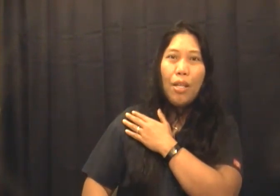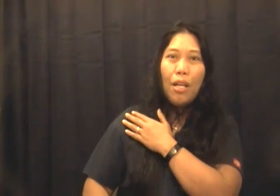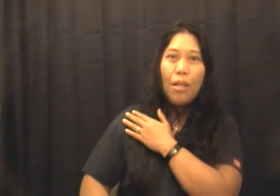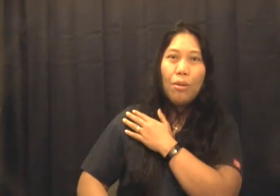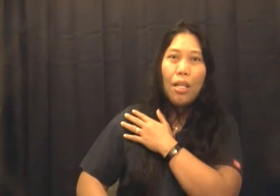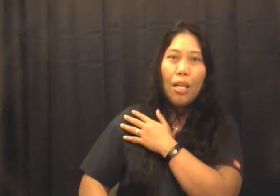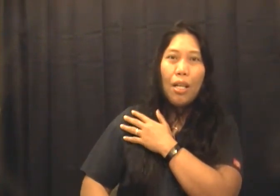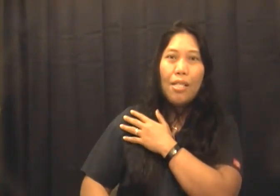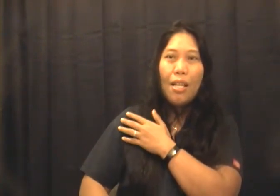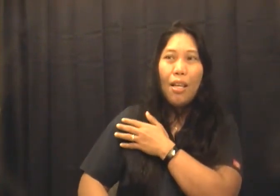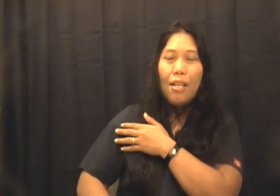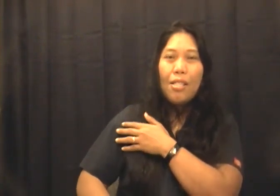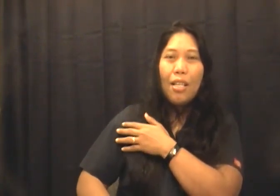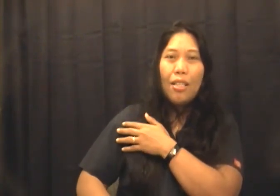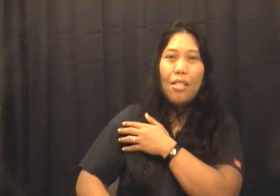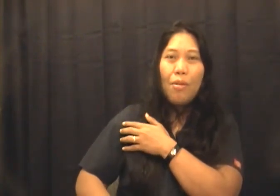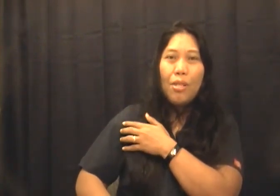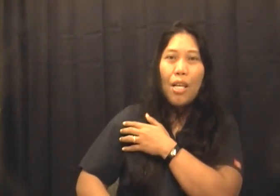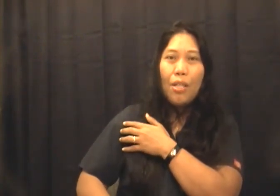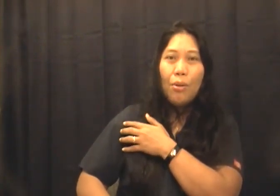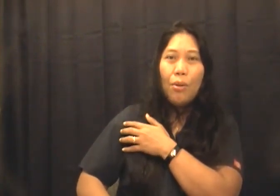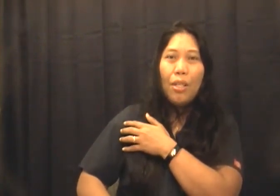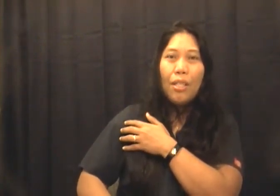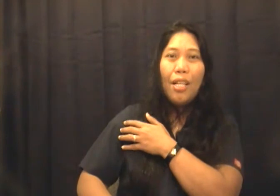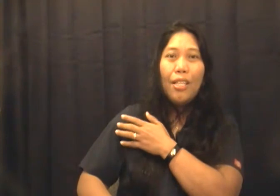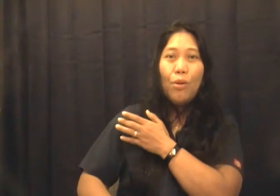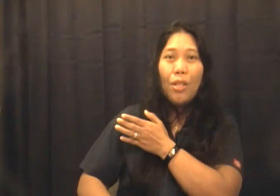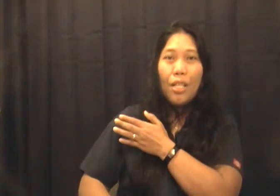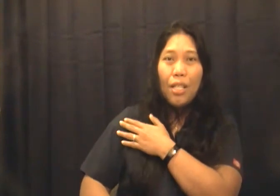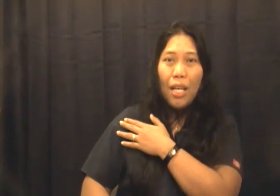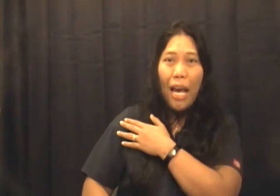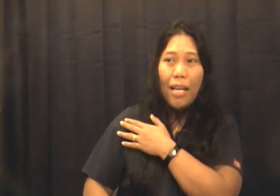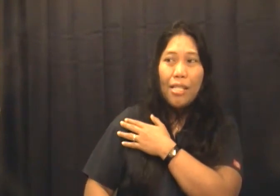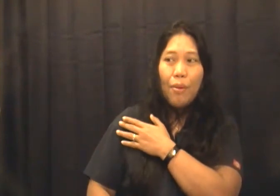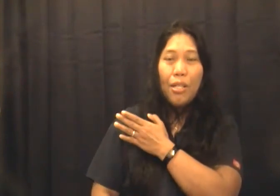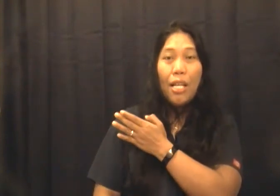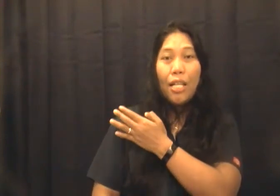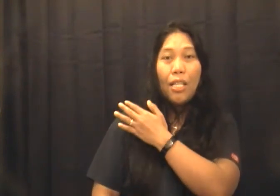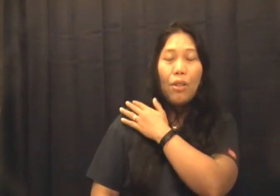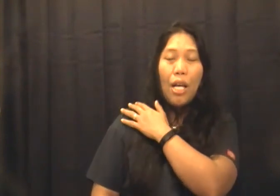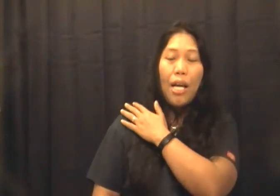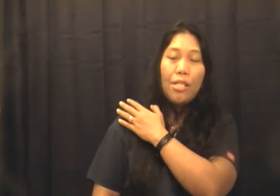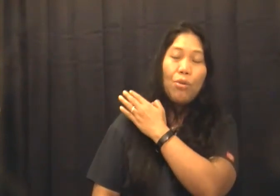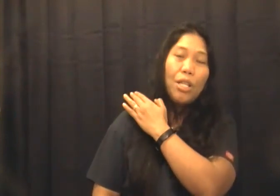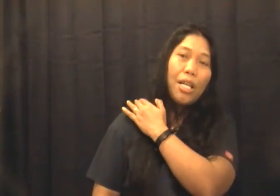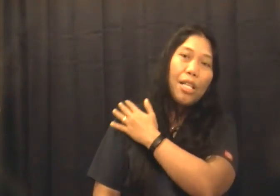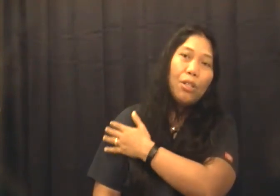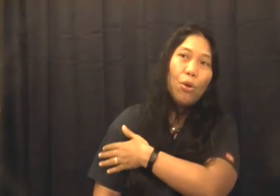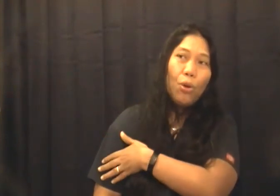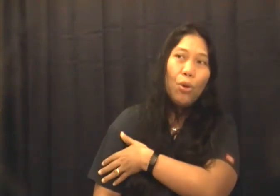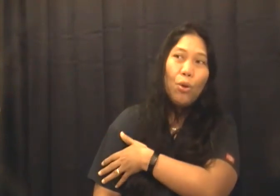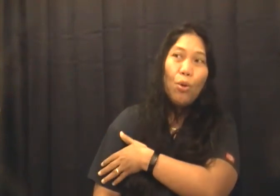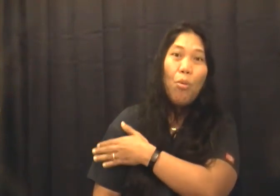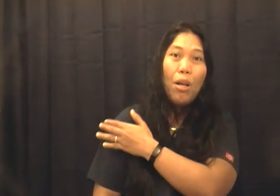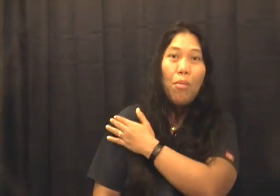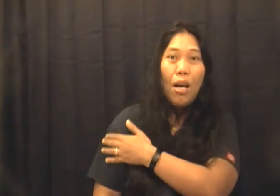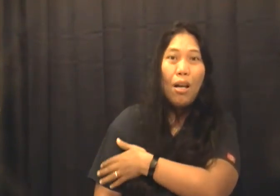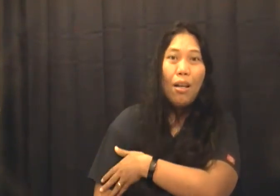siya may galaw talaga kasi sakit na siya masyado dahil hindi ko hindi nilagyan ng ice sabi nilagyan daw ng ice so nilagyan ko kumalma